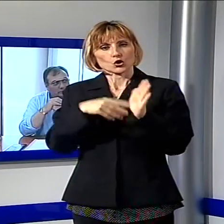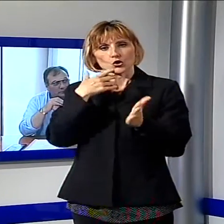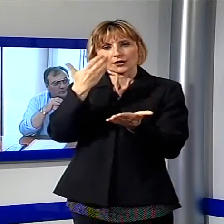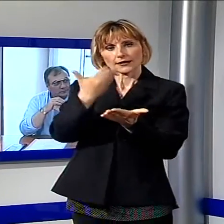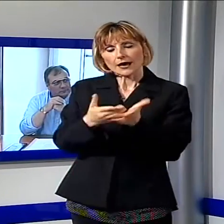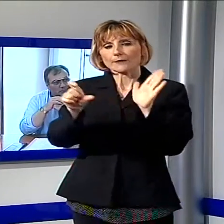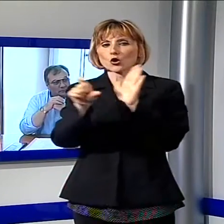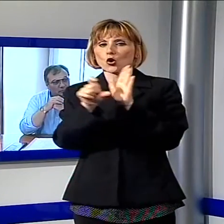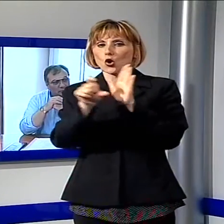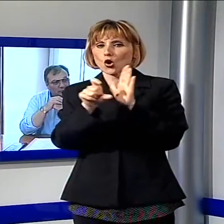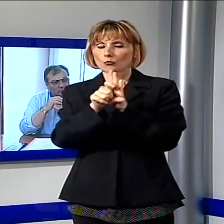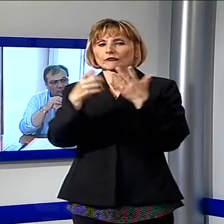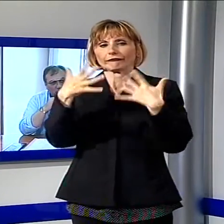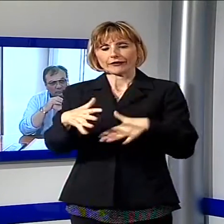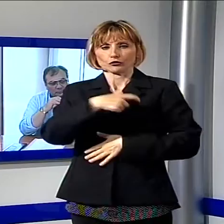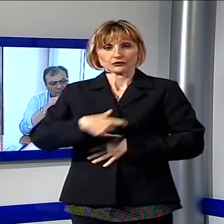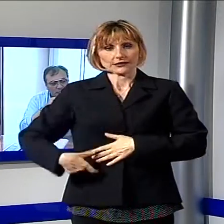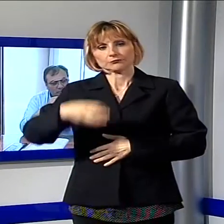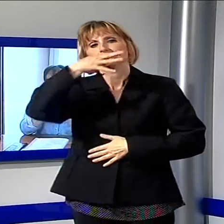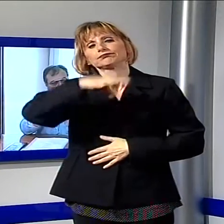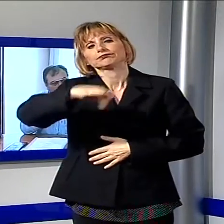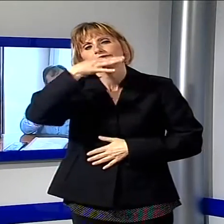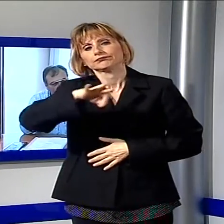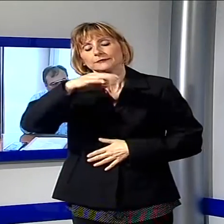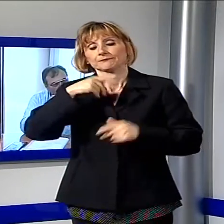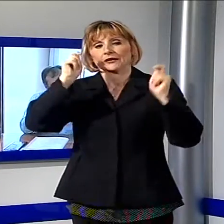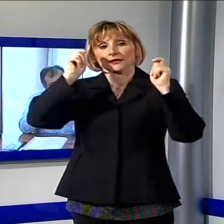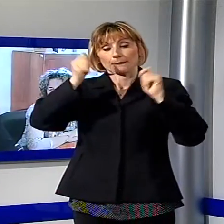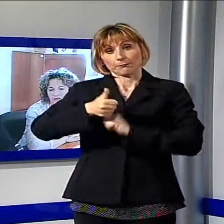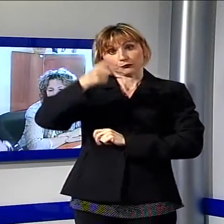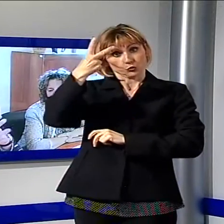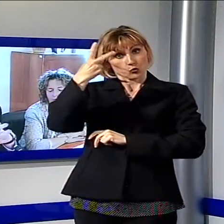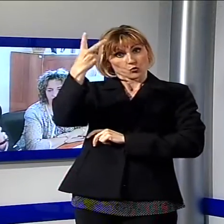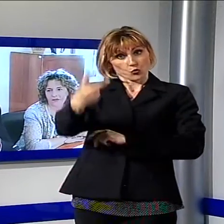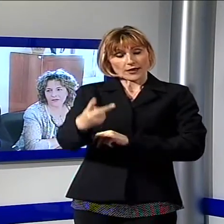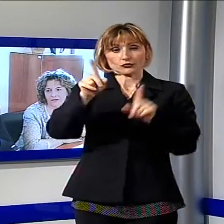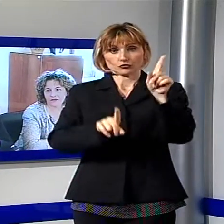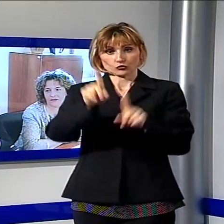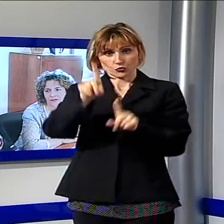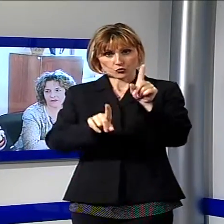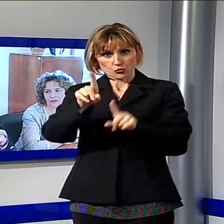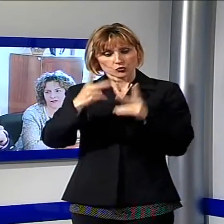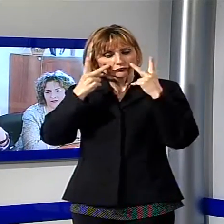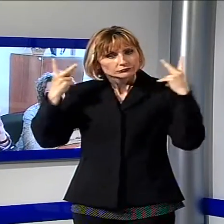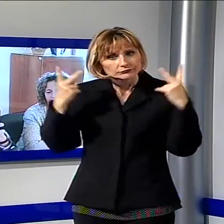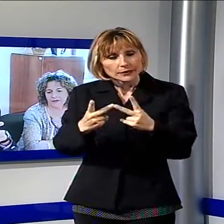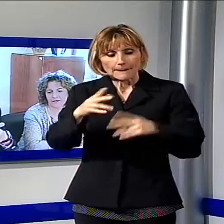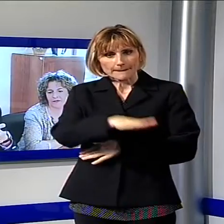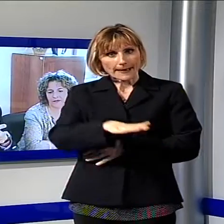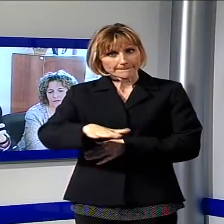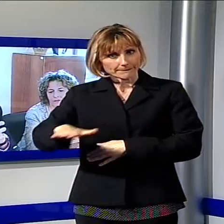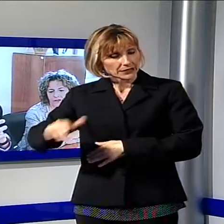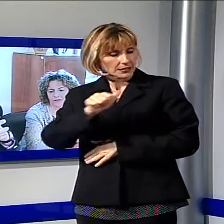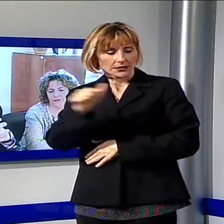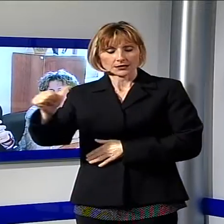dal sindaco Alberto Baccini. Si parte il 2 giugno con il villaggio del bambino, giornata dedicata interamente ai più piccoli, con il